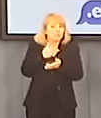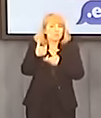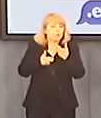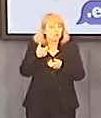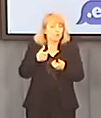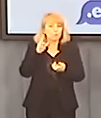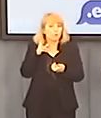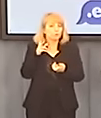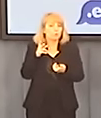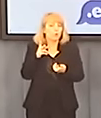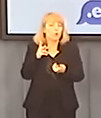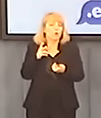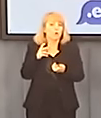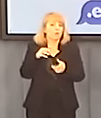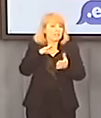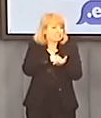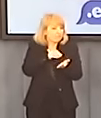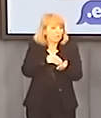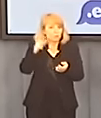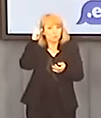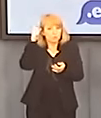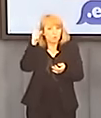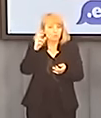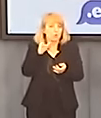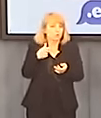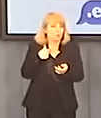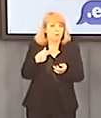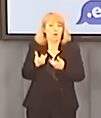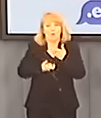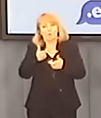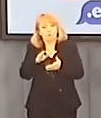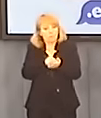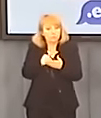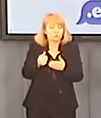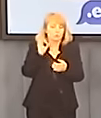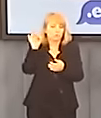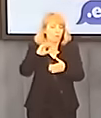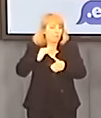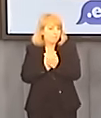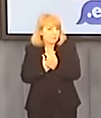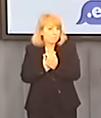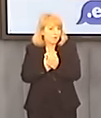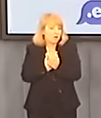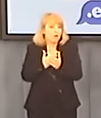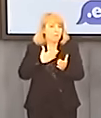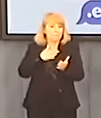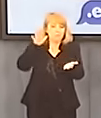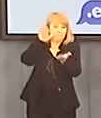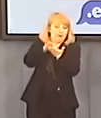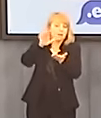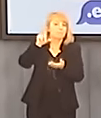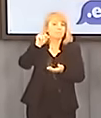Kowalski, który prowadzi zakład fryzjerski u się w domu, ma na dachu panel fotowoltaiczny, w ogródku ma wiatraczek.